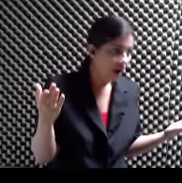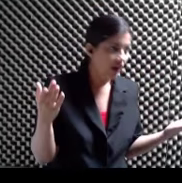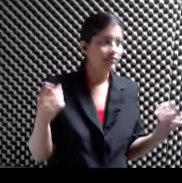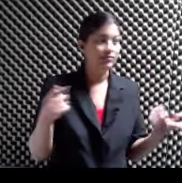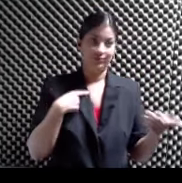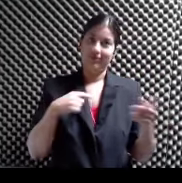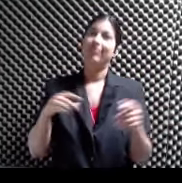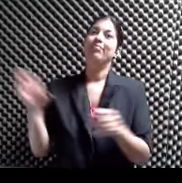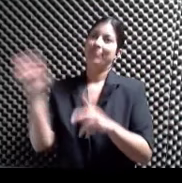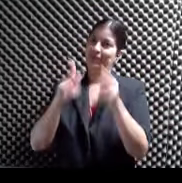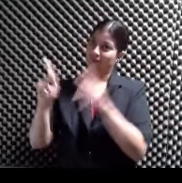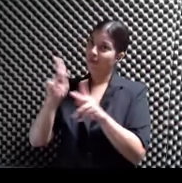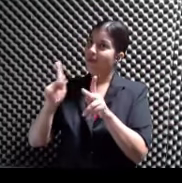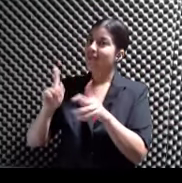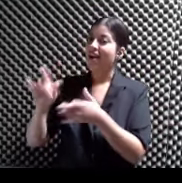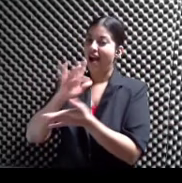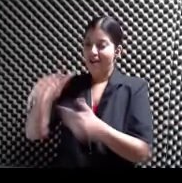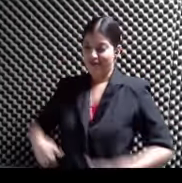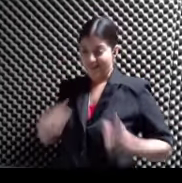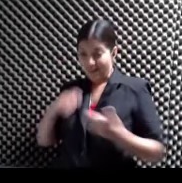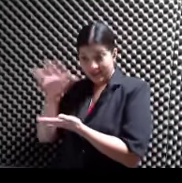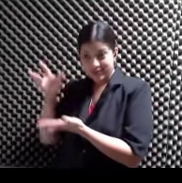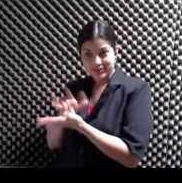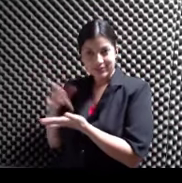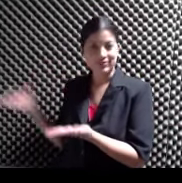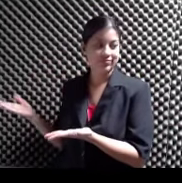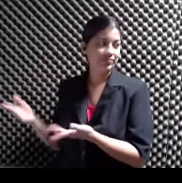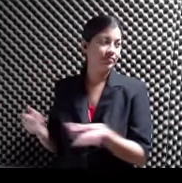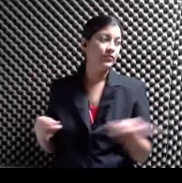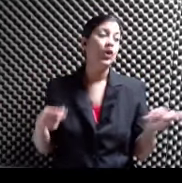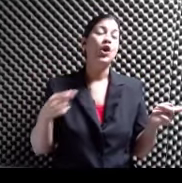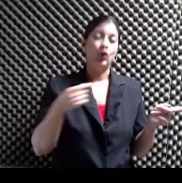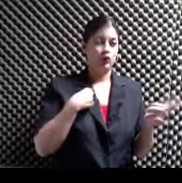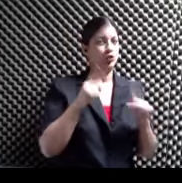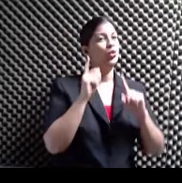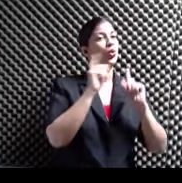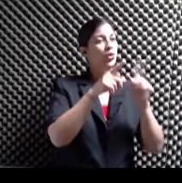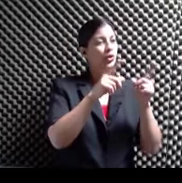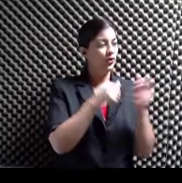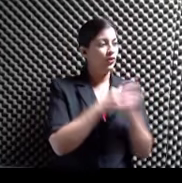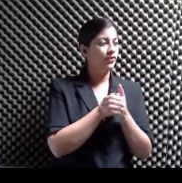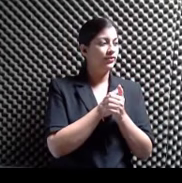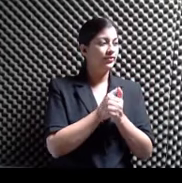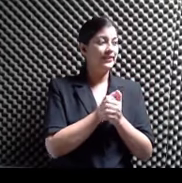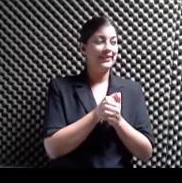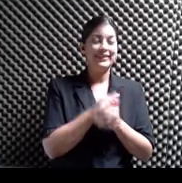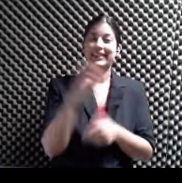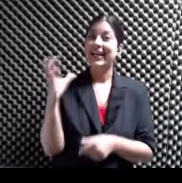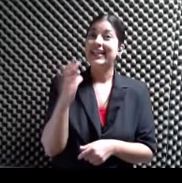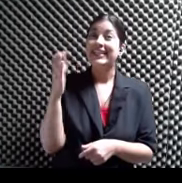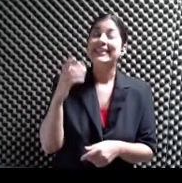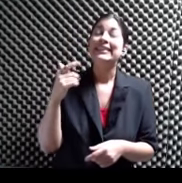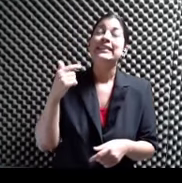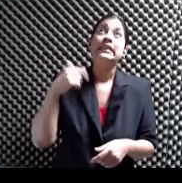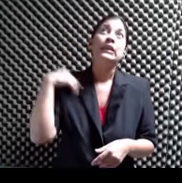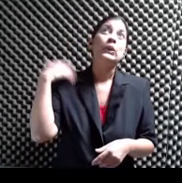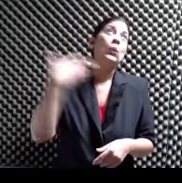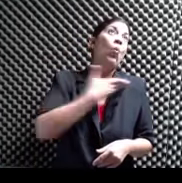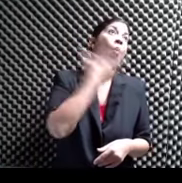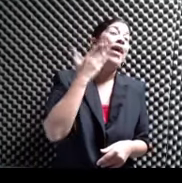te puedo decir Las veces que yo Me quedaba allí Y no había calentador Y a las 6 de la mañana Darte un baño Te